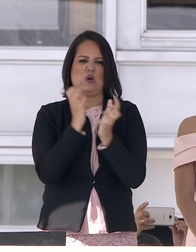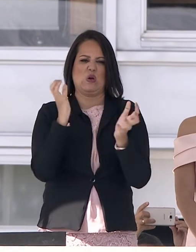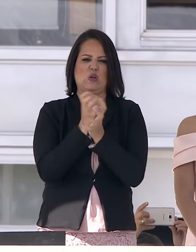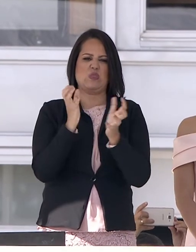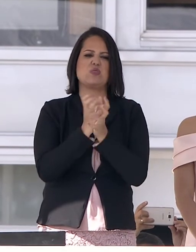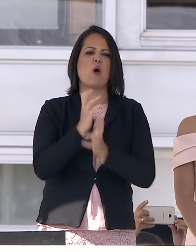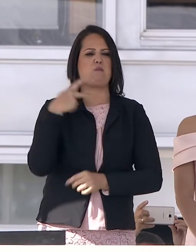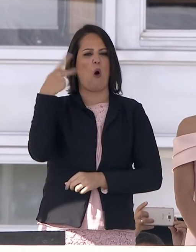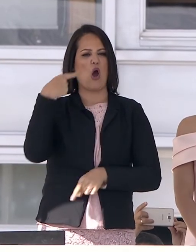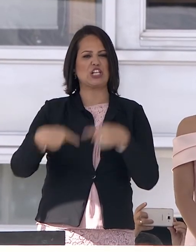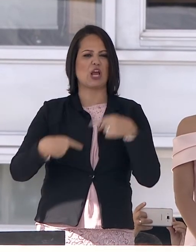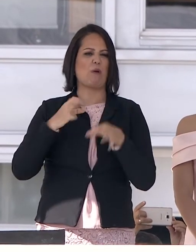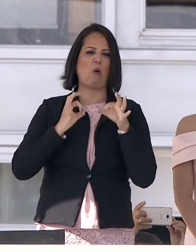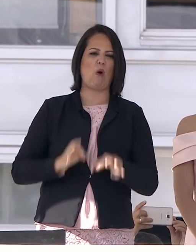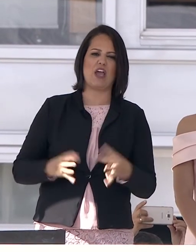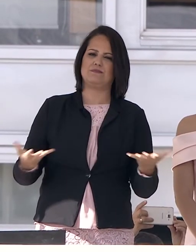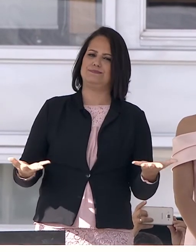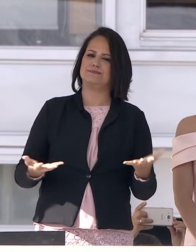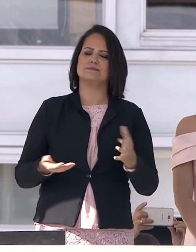do politicamente correto.